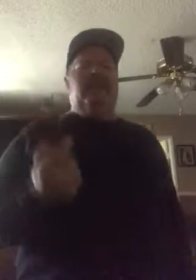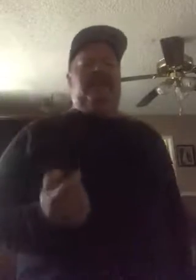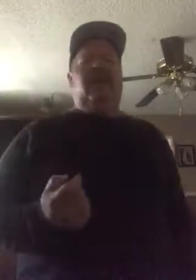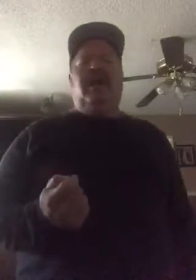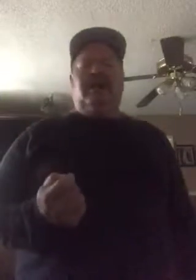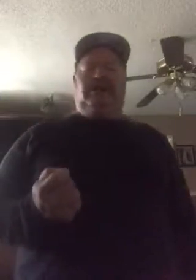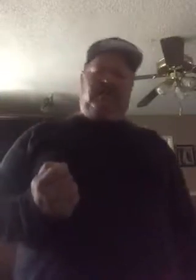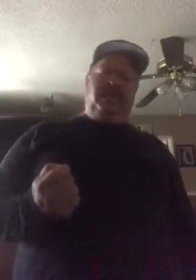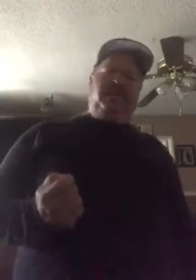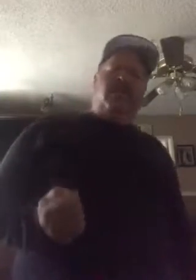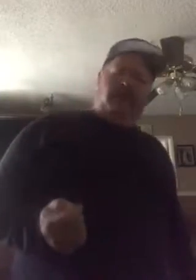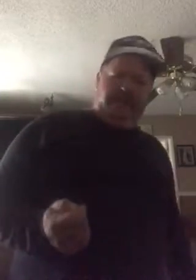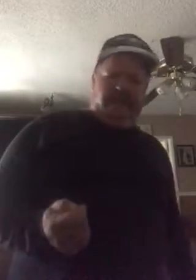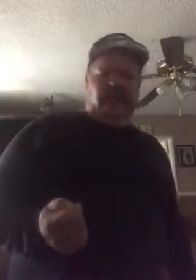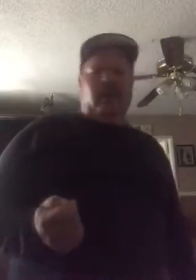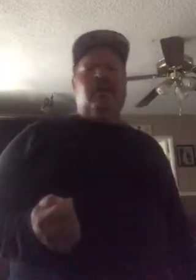besar se me olvidó